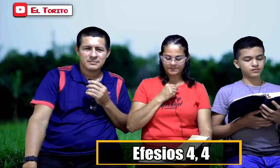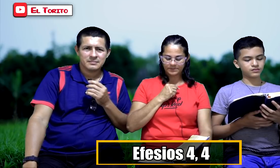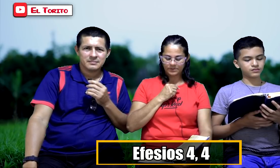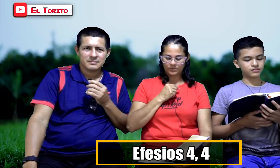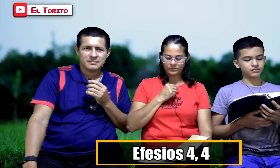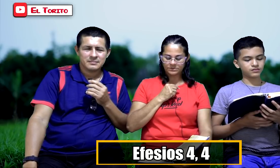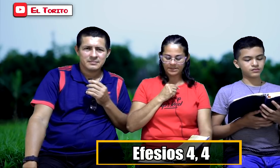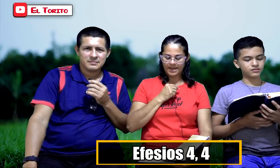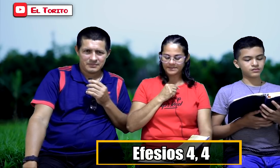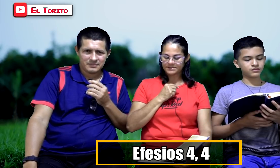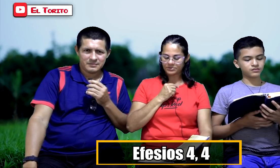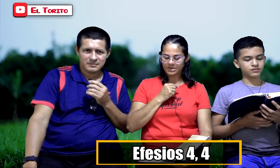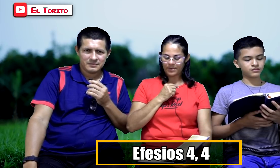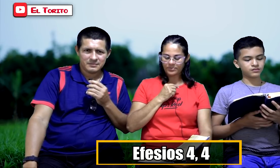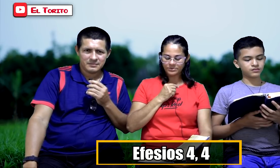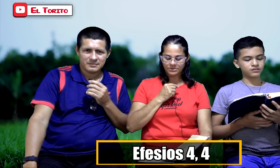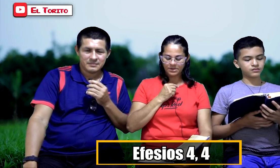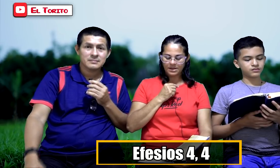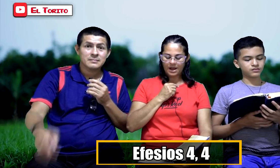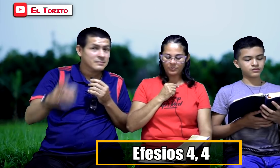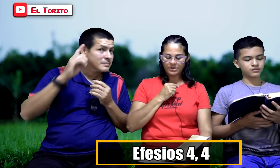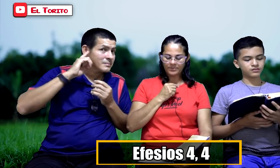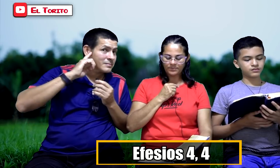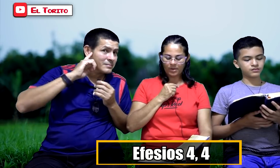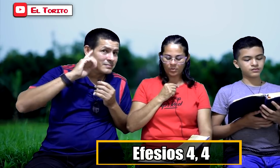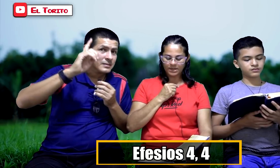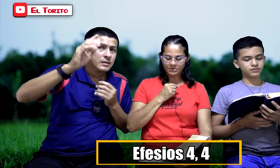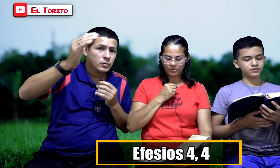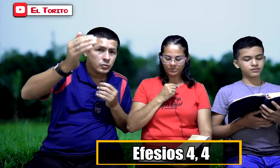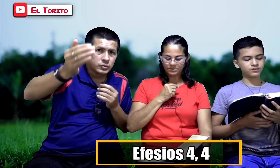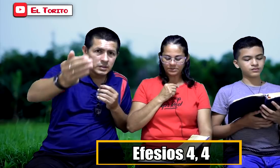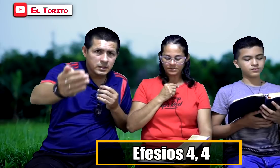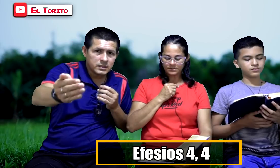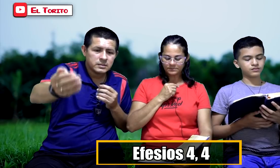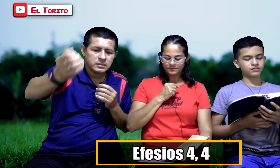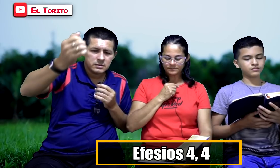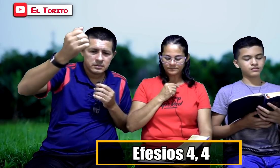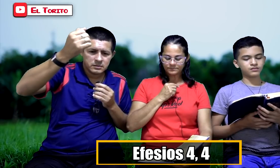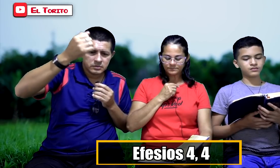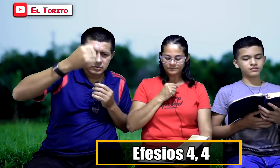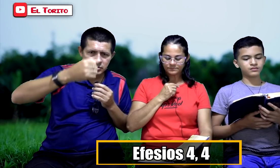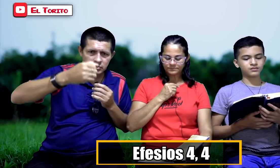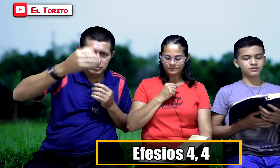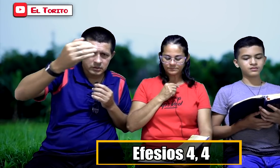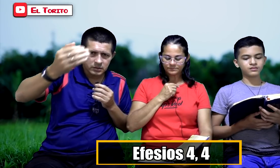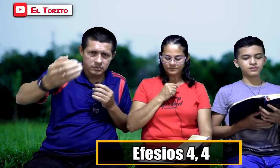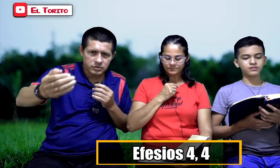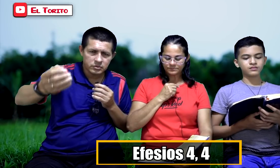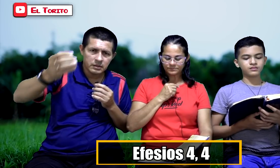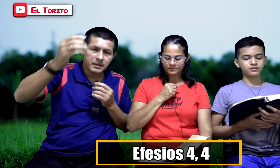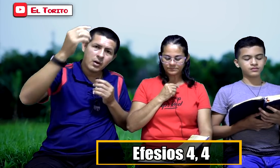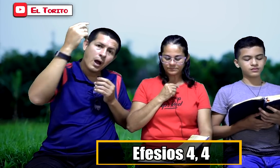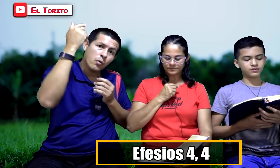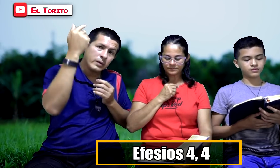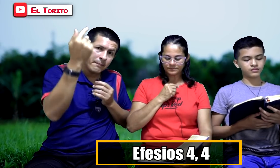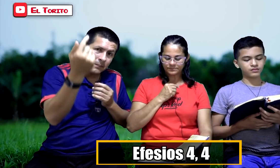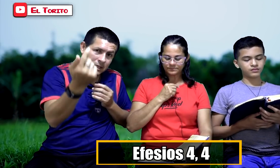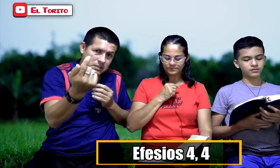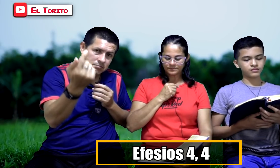ustedes han sido llamados a una misma vocación. Ustedes, nosotros hemos sido llamados a una misma